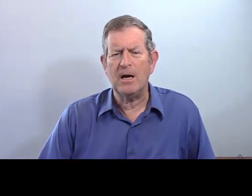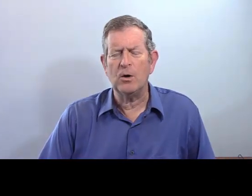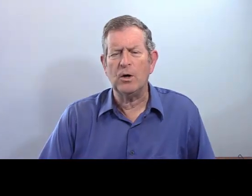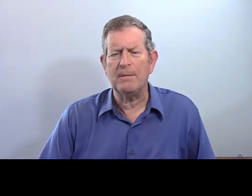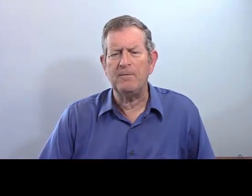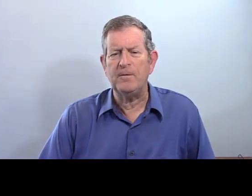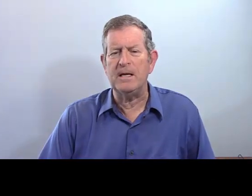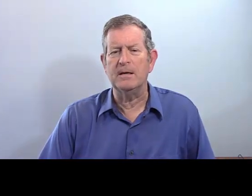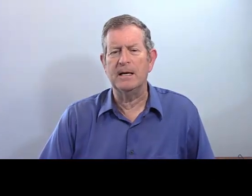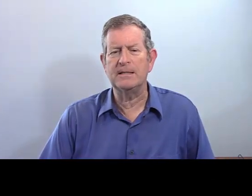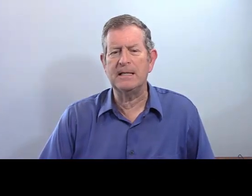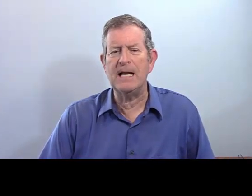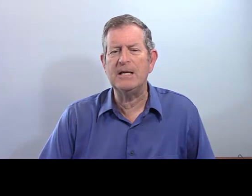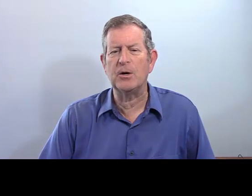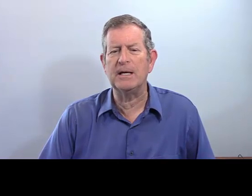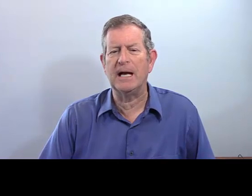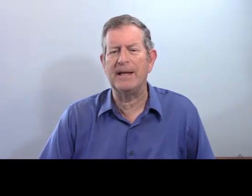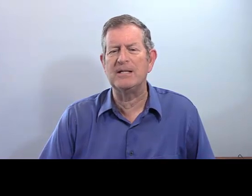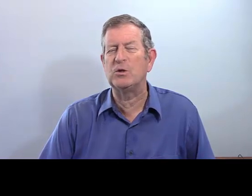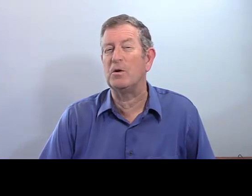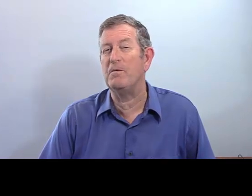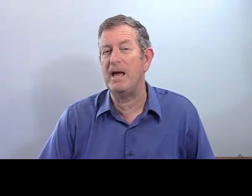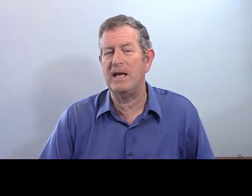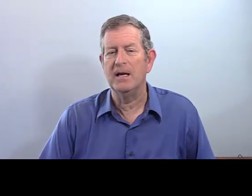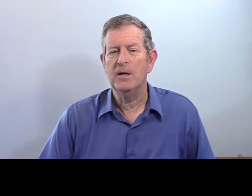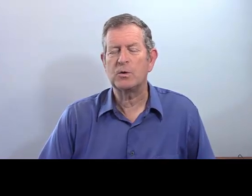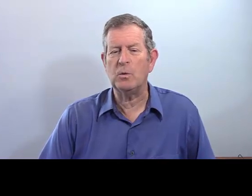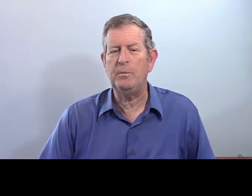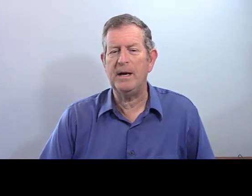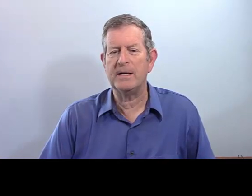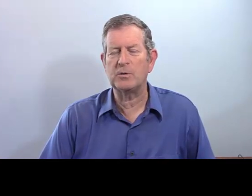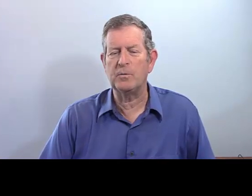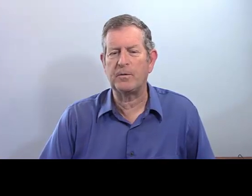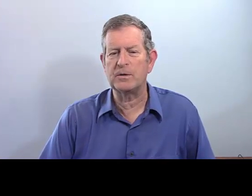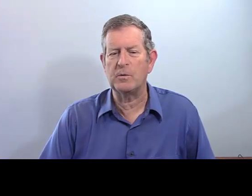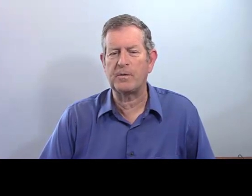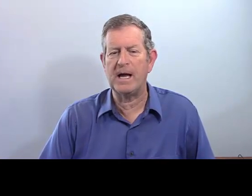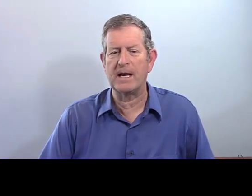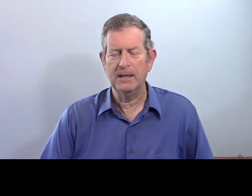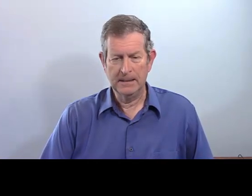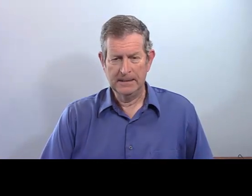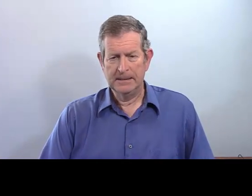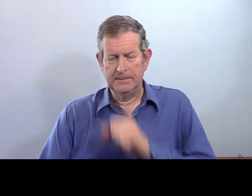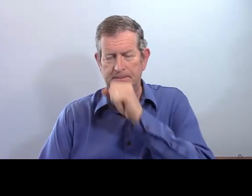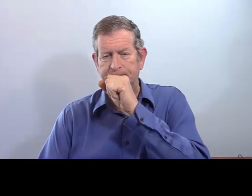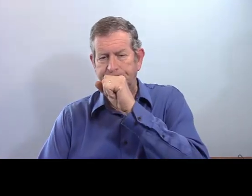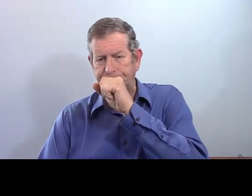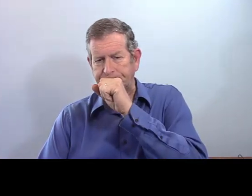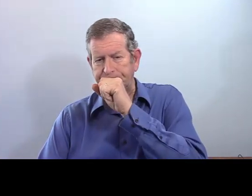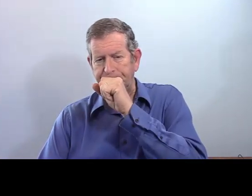voici encore ma fille. C'est elle qui regarde. Elle surveille son père et son frère.